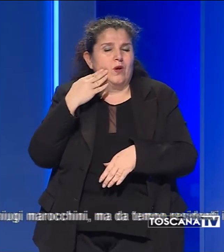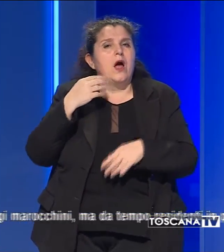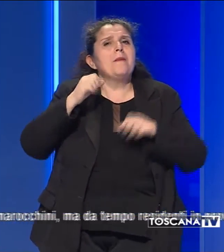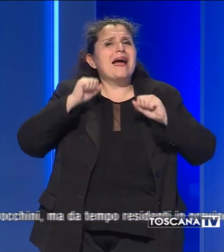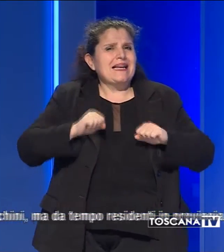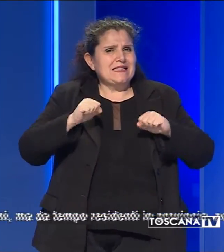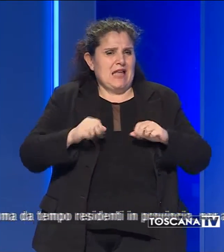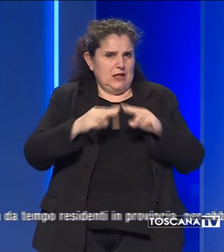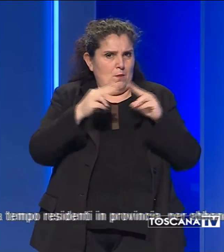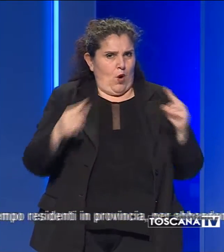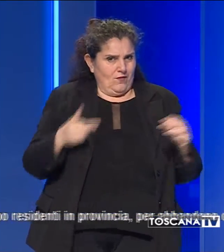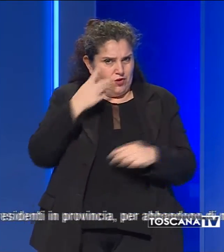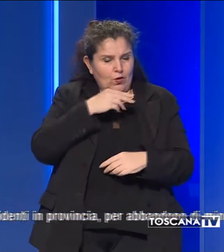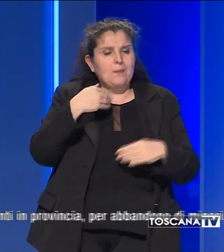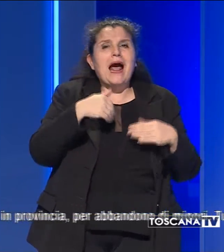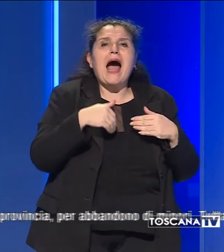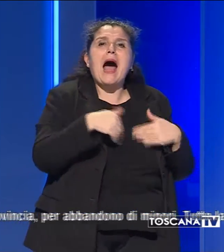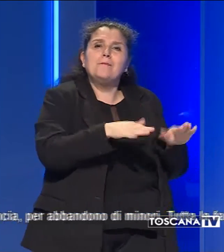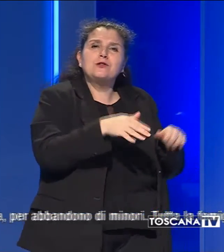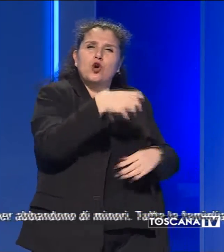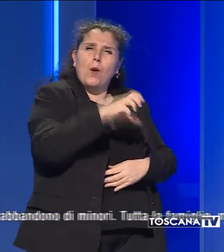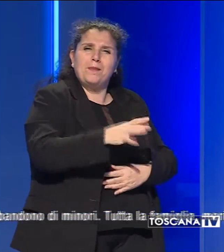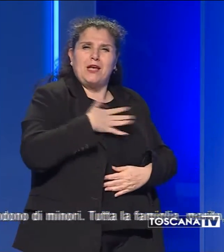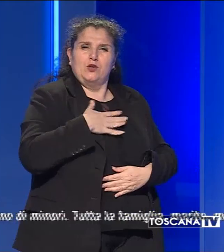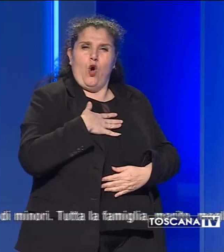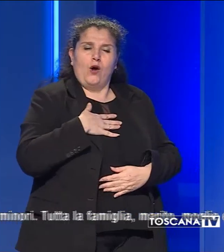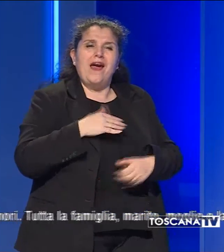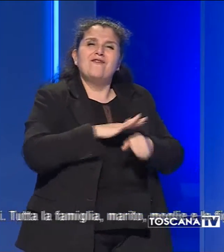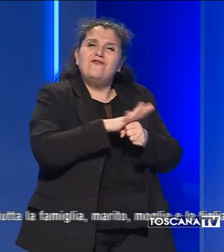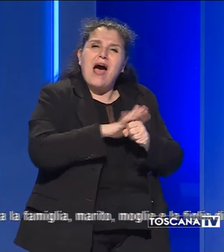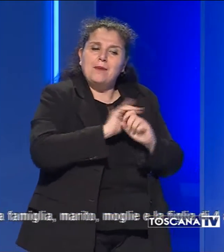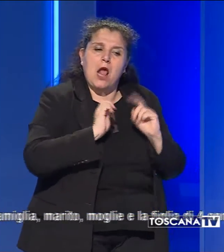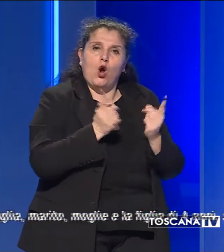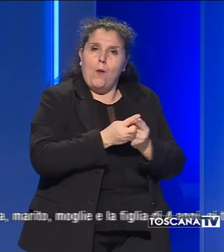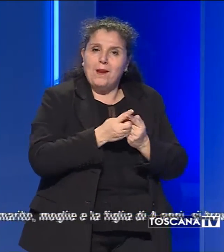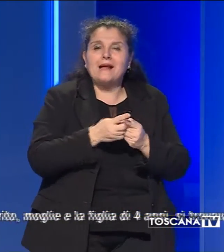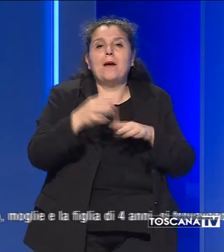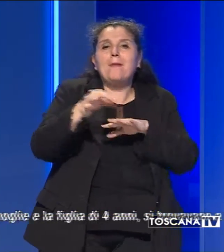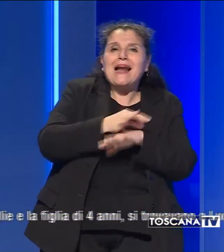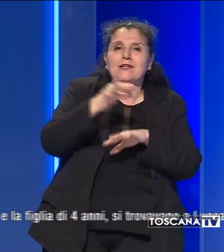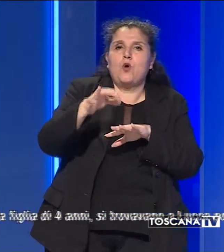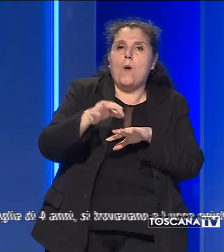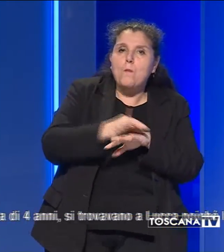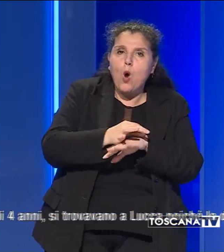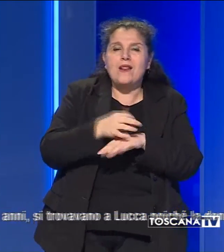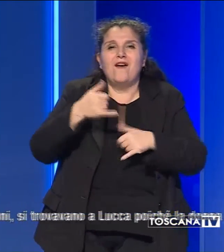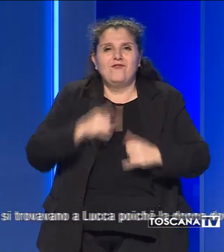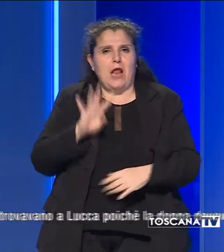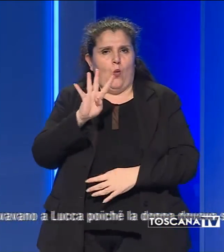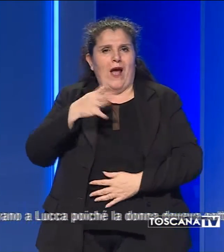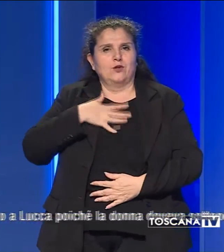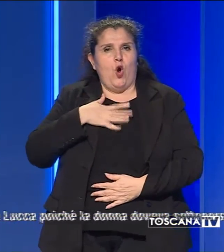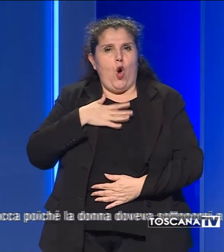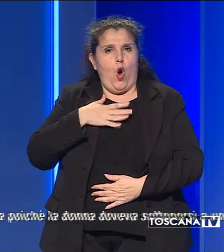provincia, per abbandono di minori. Tutta la famiglia, marito, moglie e figlia di quattro anni, si